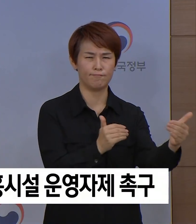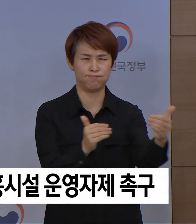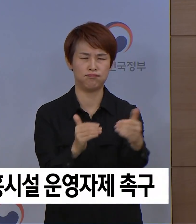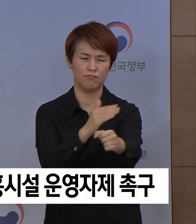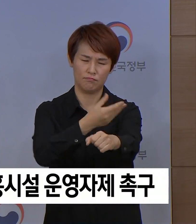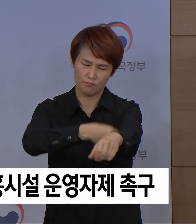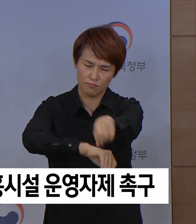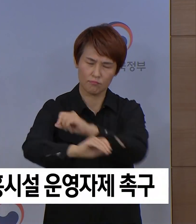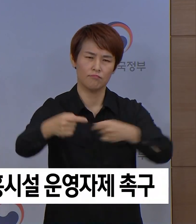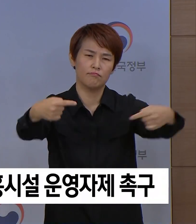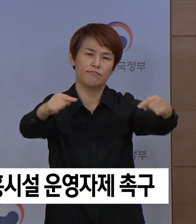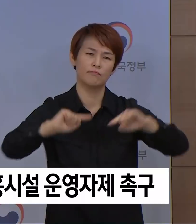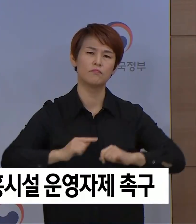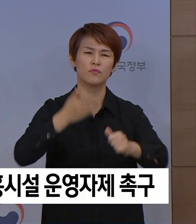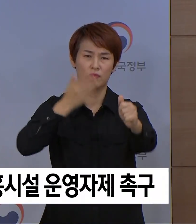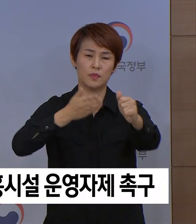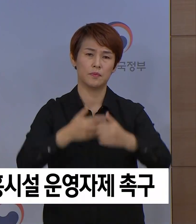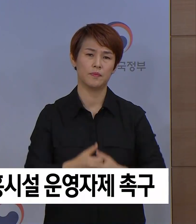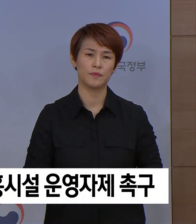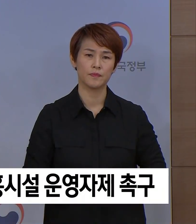동참해 주실 것을 당부드립니다.